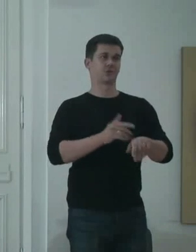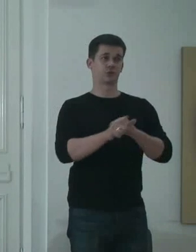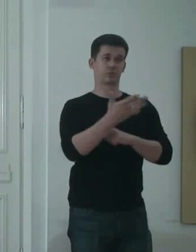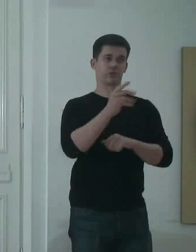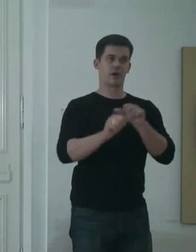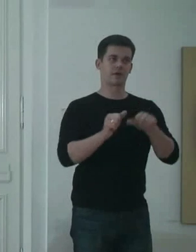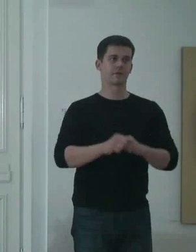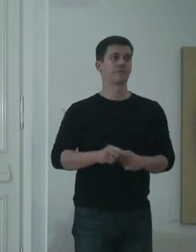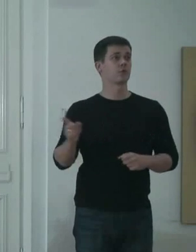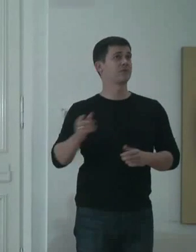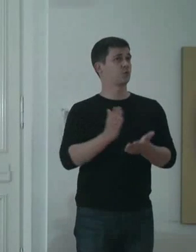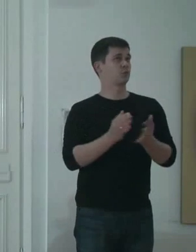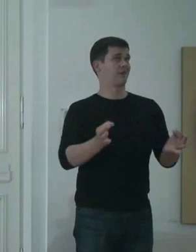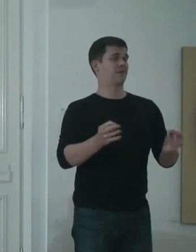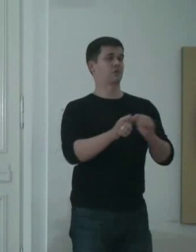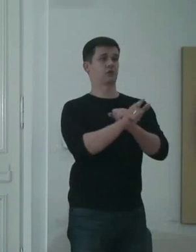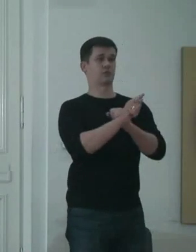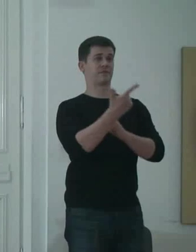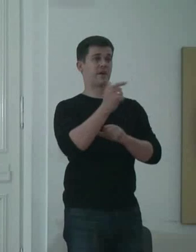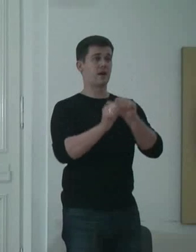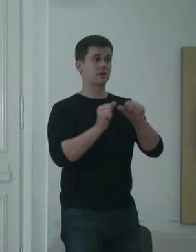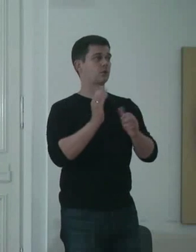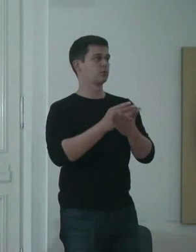już obecnie od 72 lat maluje.